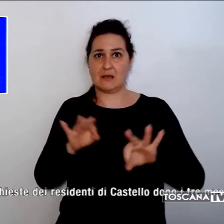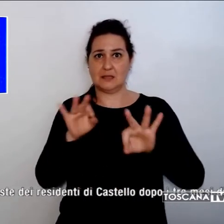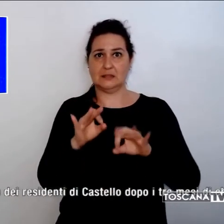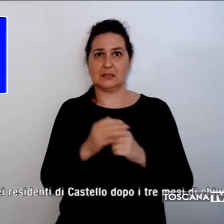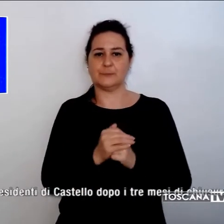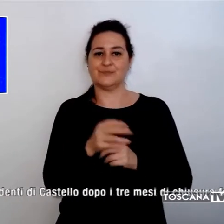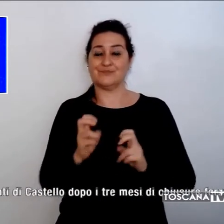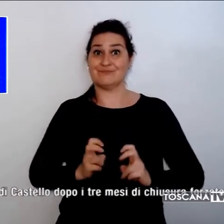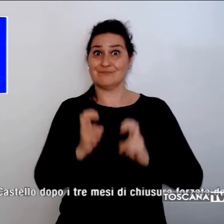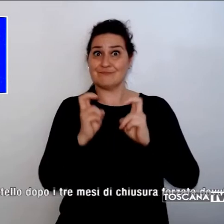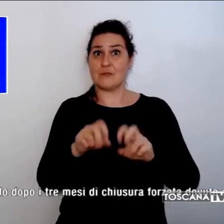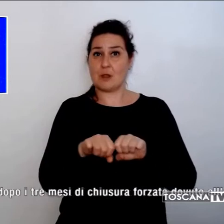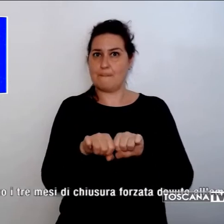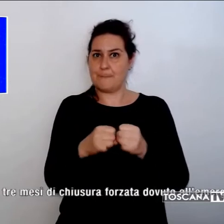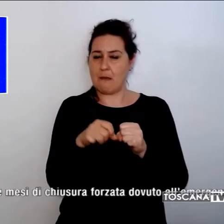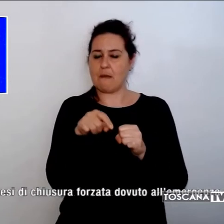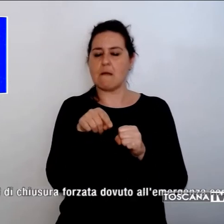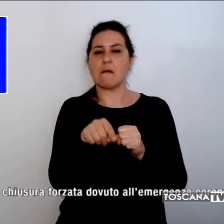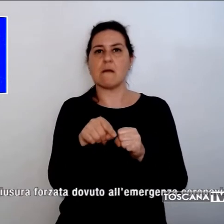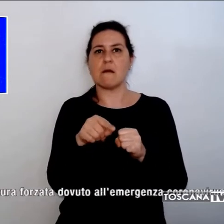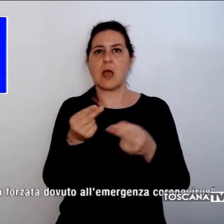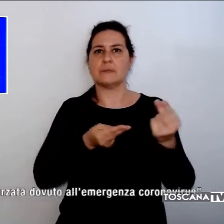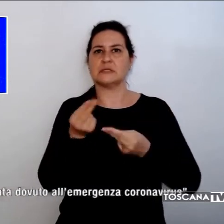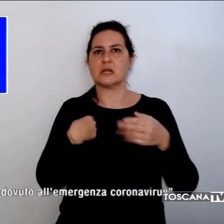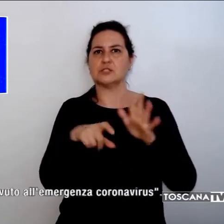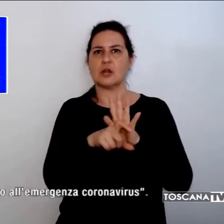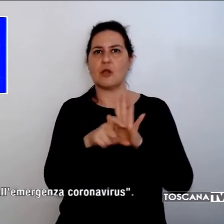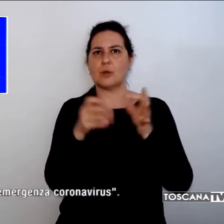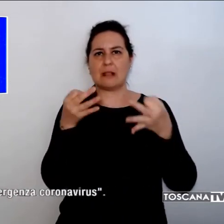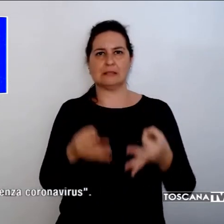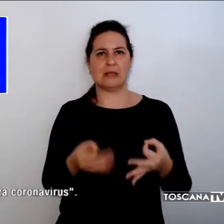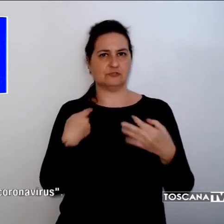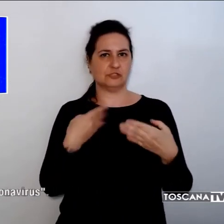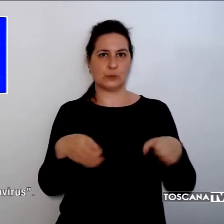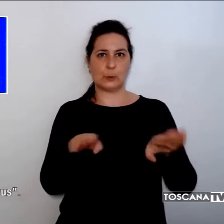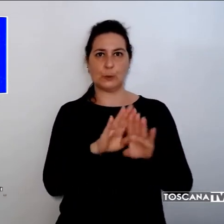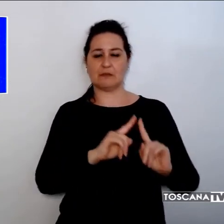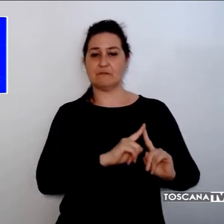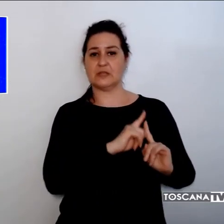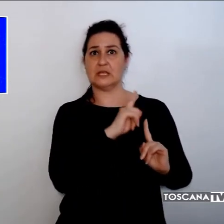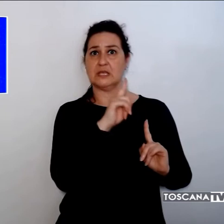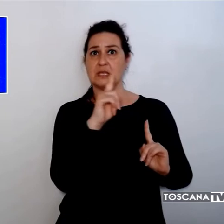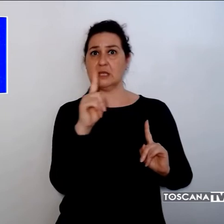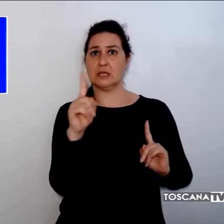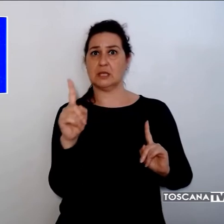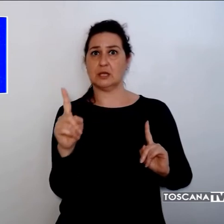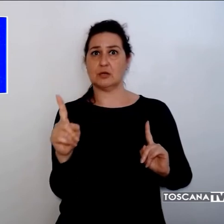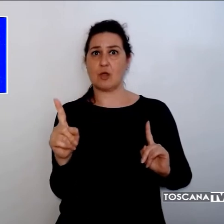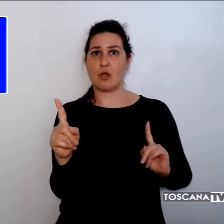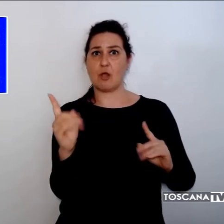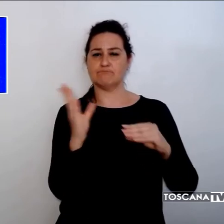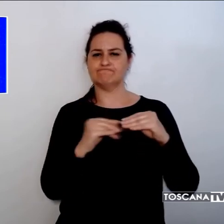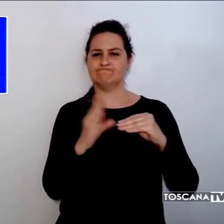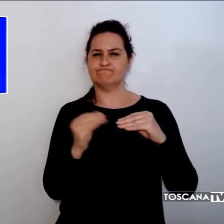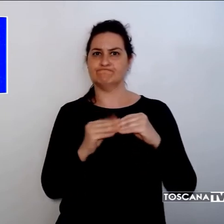'amministrazione comunale ha deciso la chiusura dell'impianto fino alla realizzazione di un intervento di